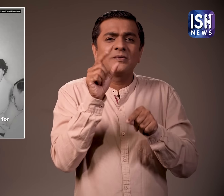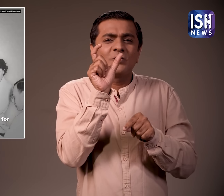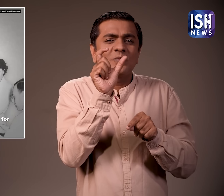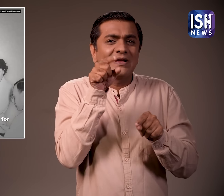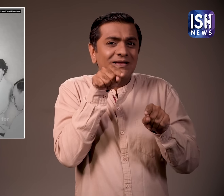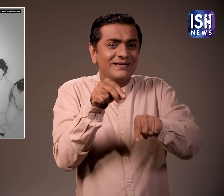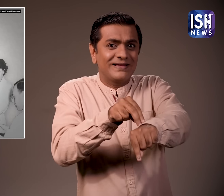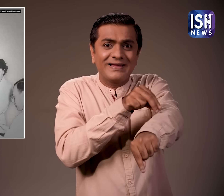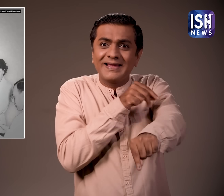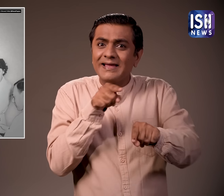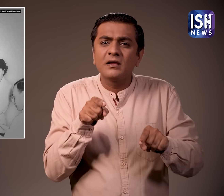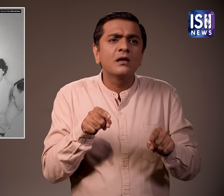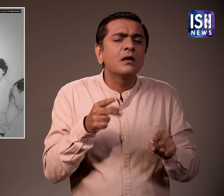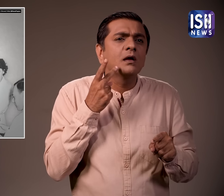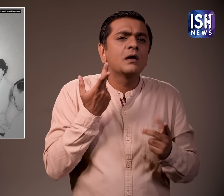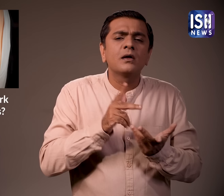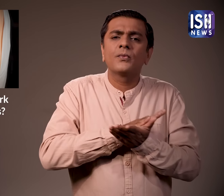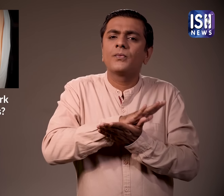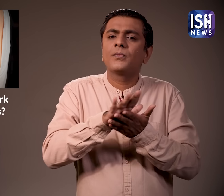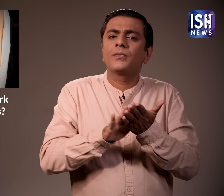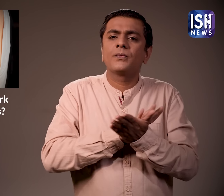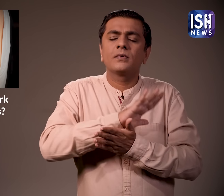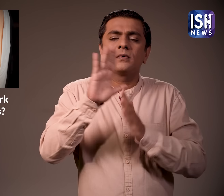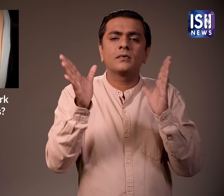तब चेचक का पूर्ण उन्मुलन हो गया था